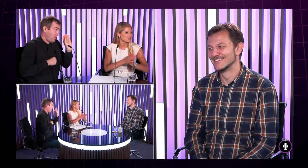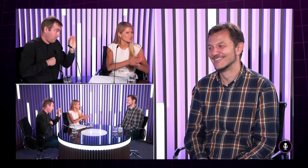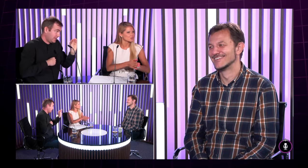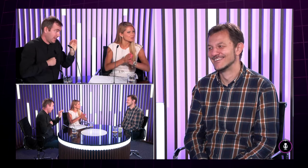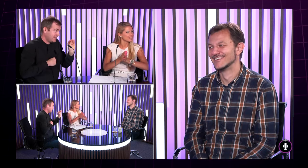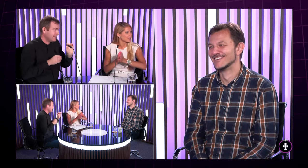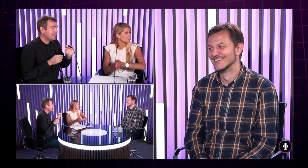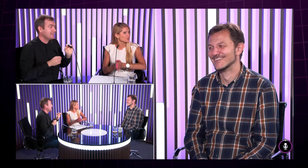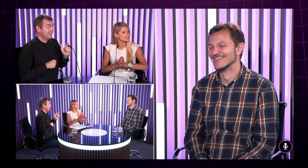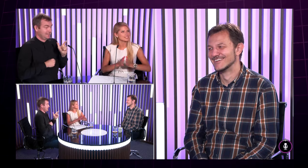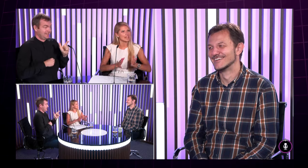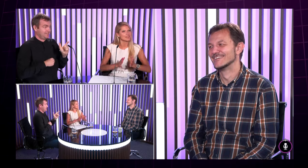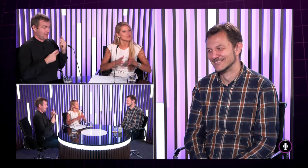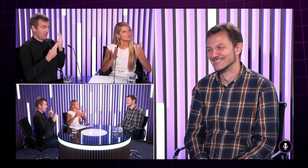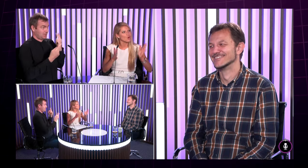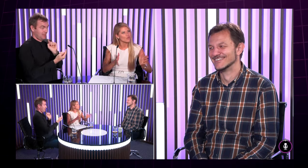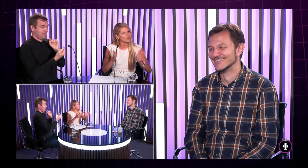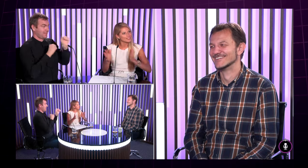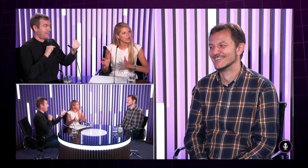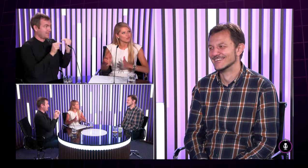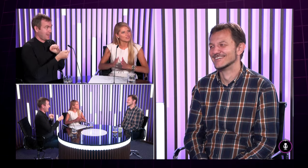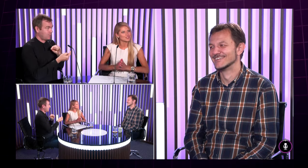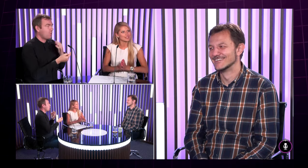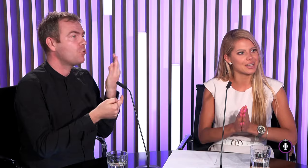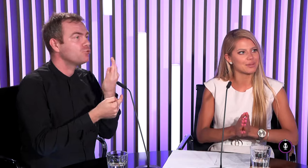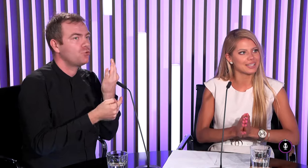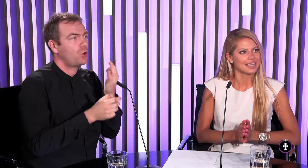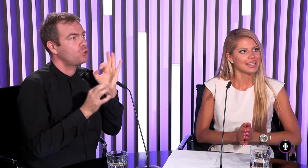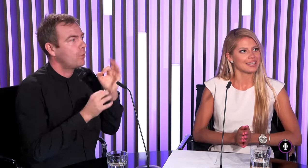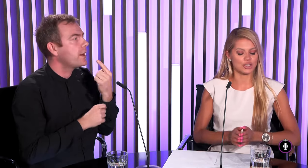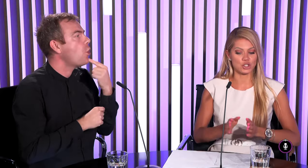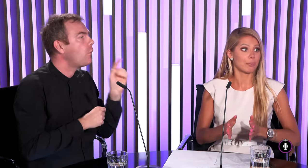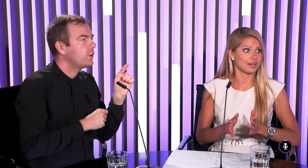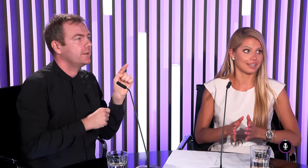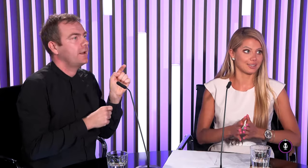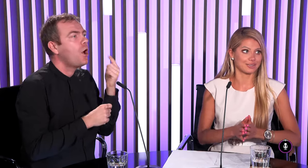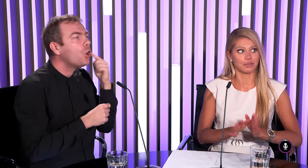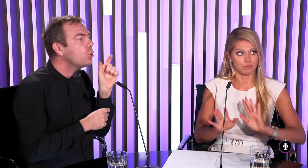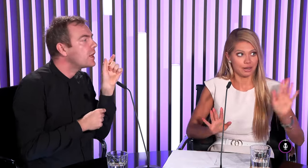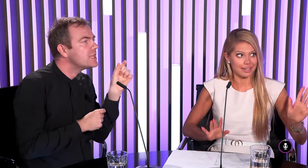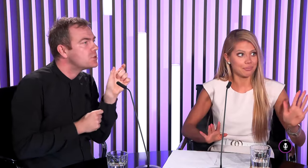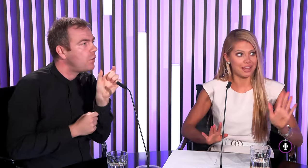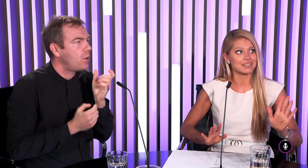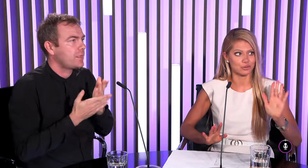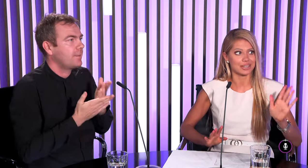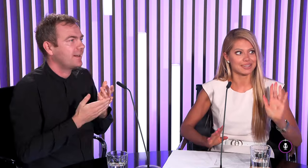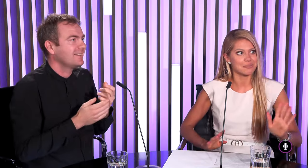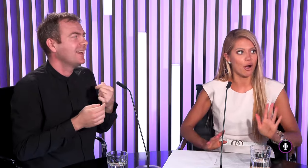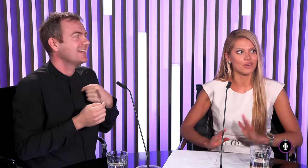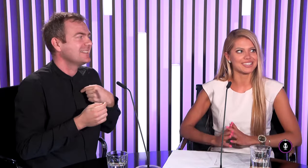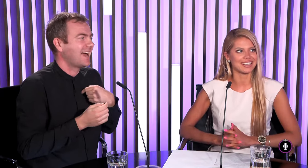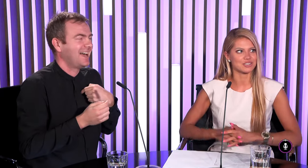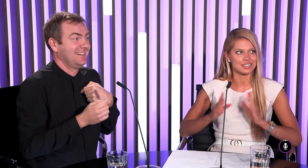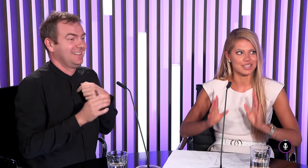spôsobom tiež rozumeli a neurazili sa aj navzájem čo hovoriť nehovoriť viem že aj termíny tak tiež napríklad ja ich nechám na vás ktoré